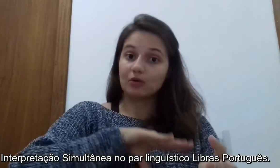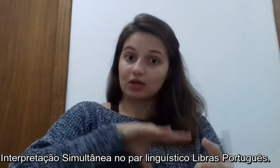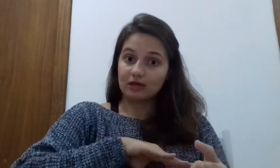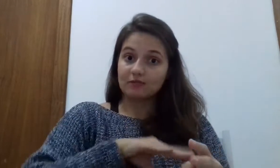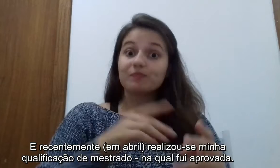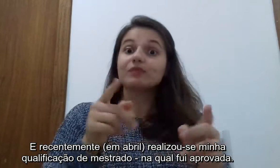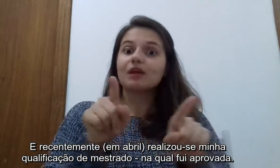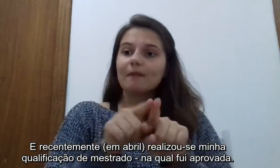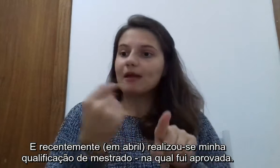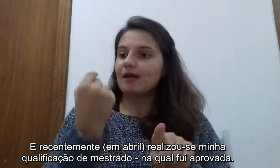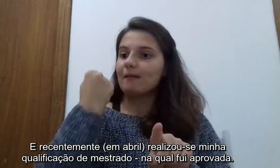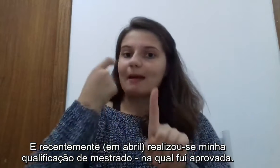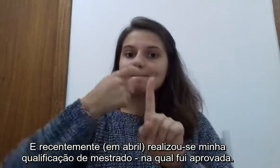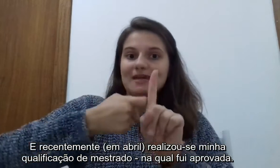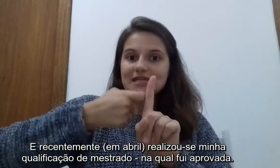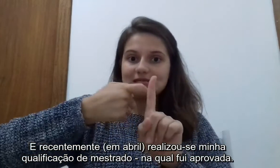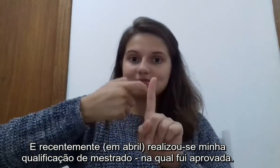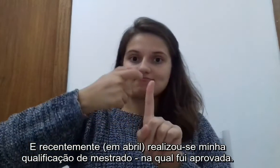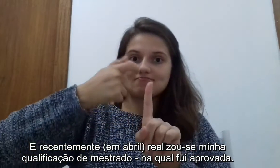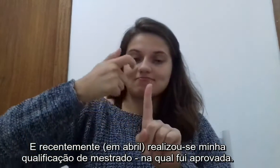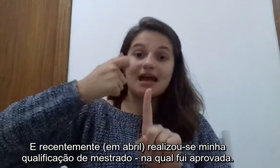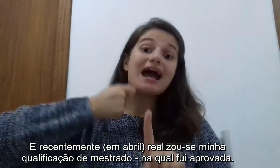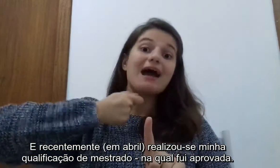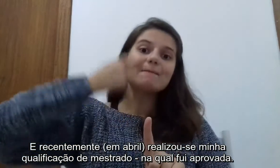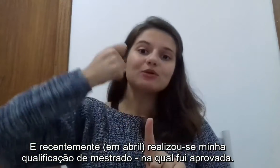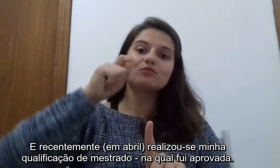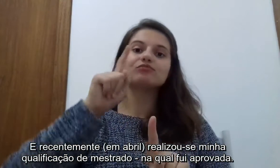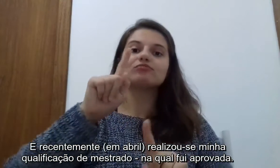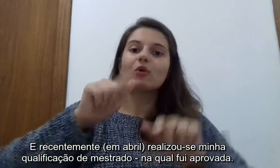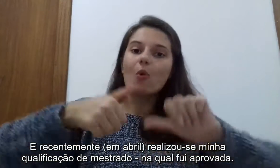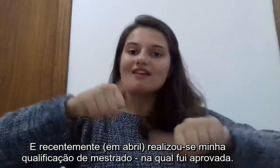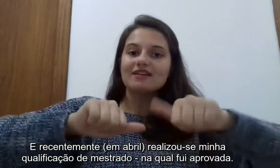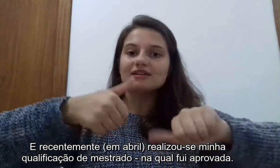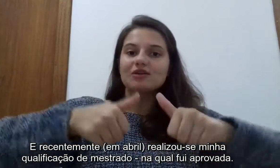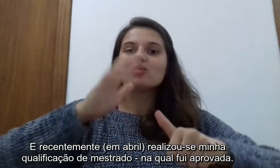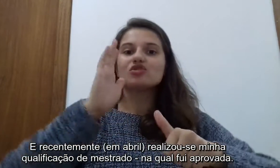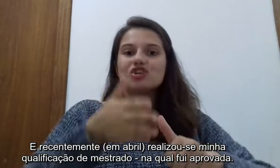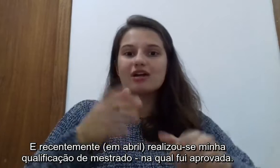Recentemente, em abril, realizou-se a minha qualificação de mestrado, na qual fui aprovada.